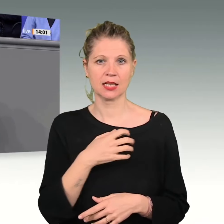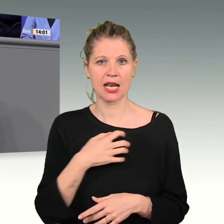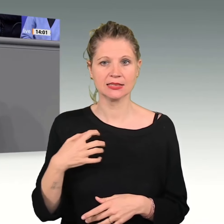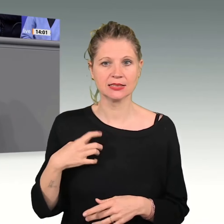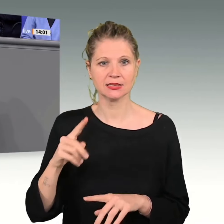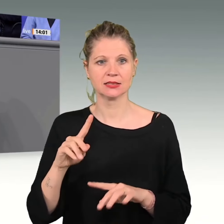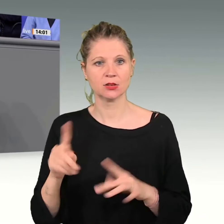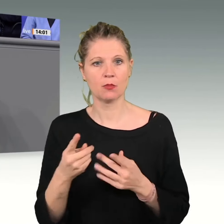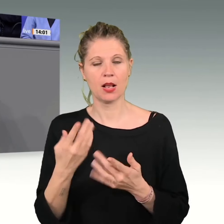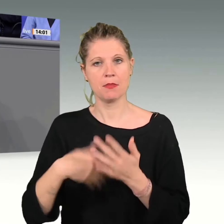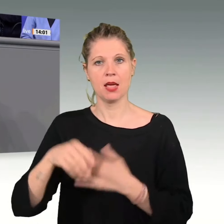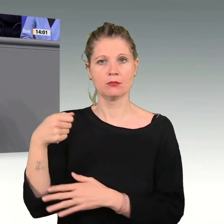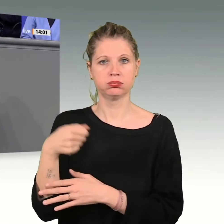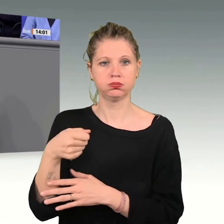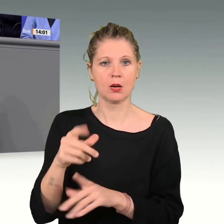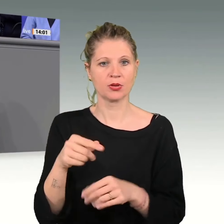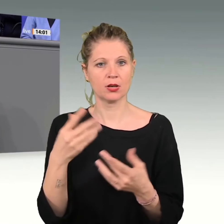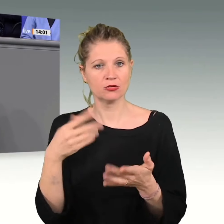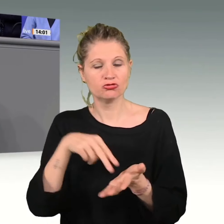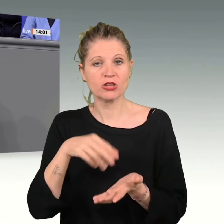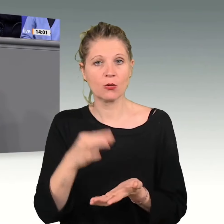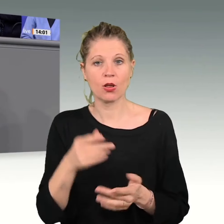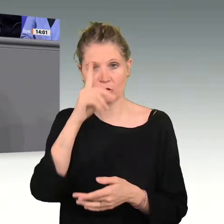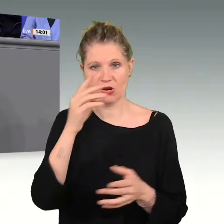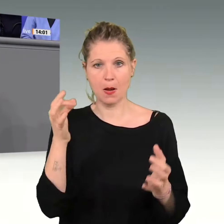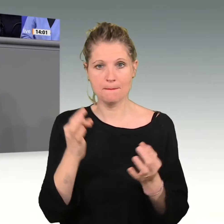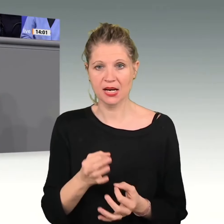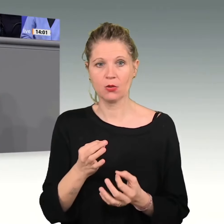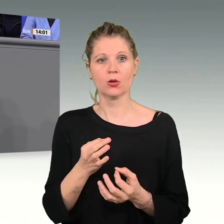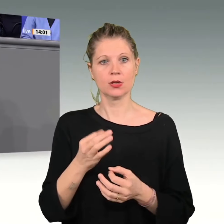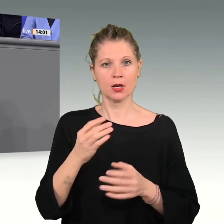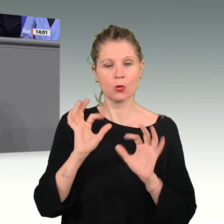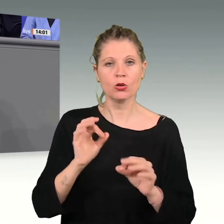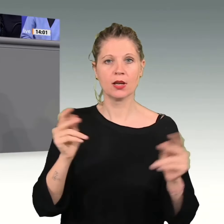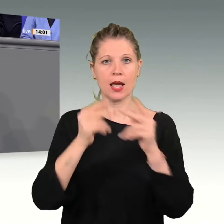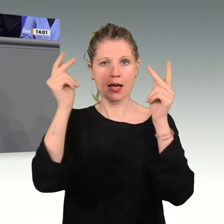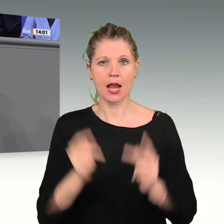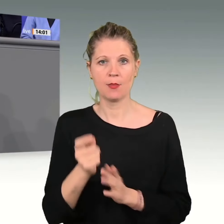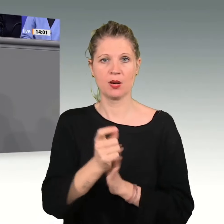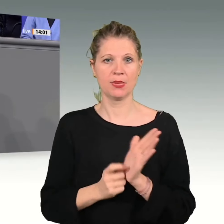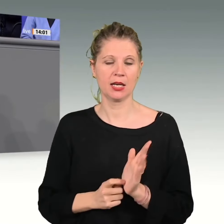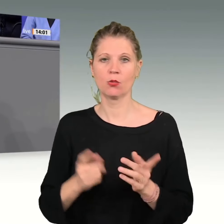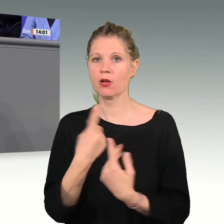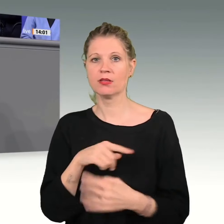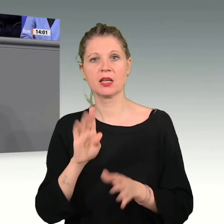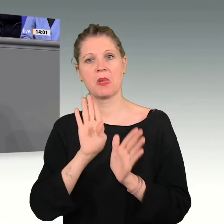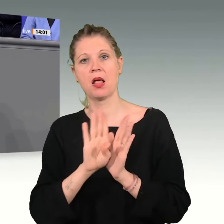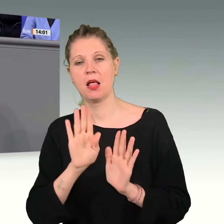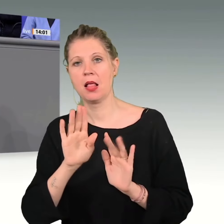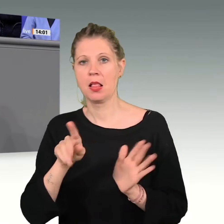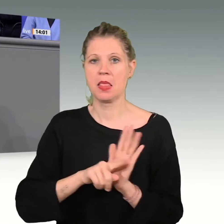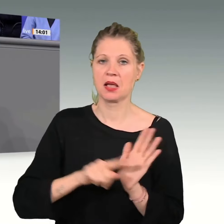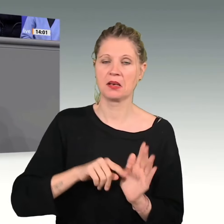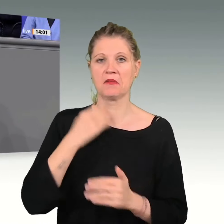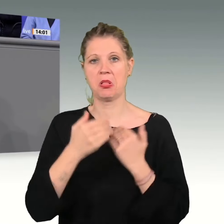stärker, sondern von guten Rahmenbedingungen, und die genau schaffen wir mit Bürokratieabbau, mit Genehmigungsbeschleunigung und mit Rekordinvestitionen in